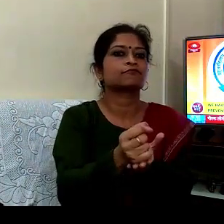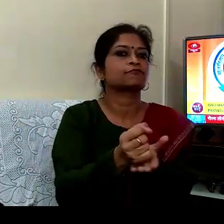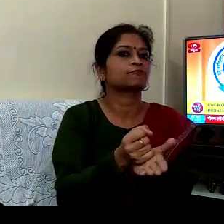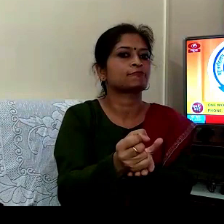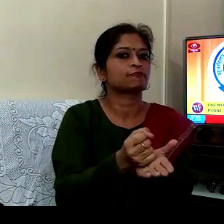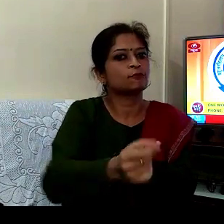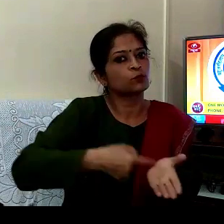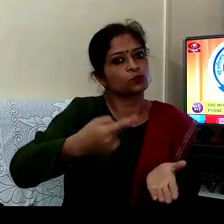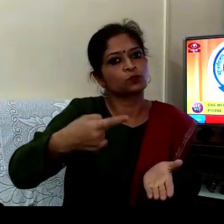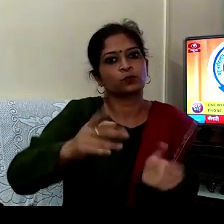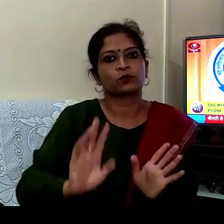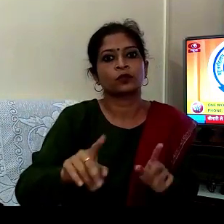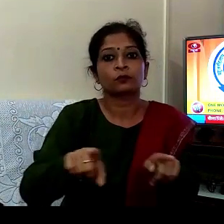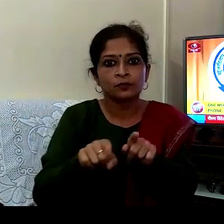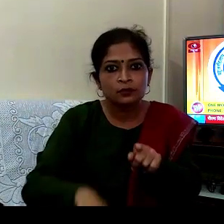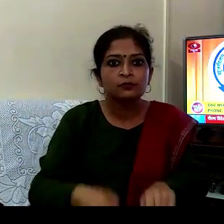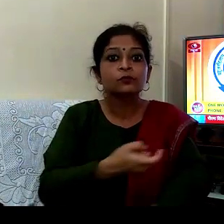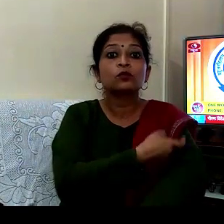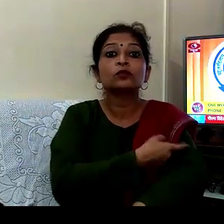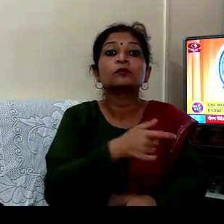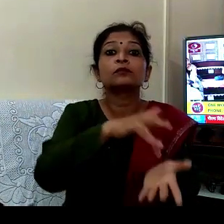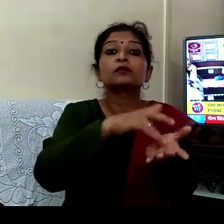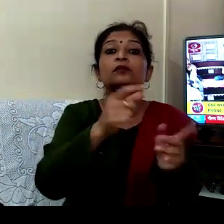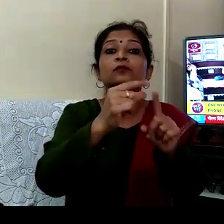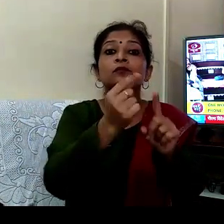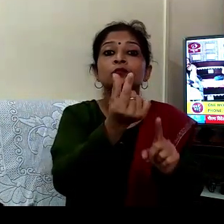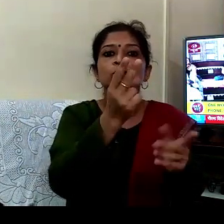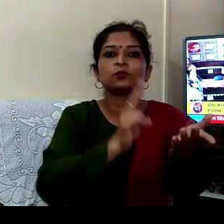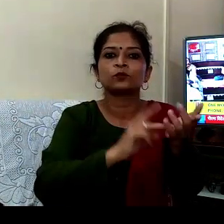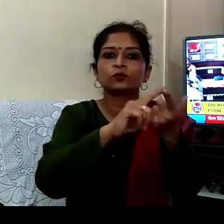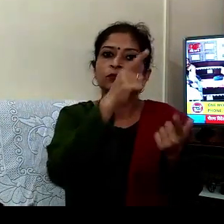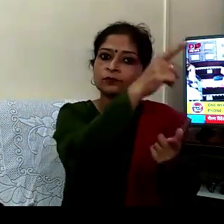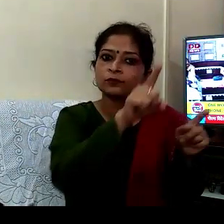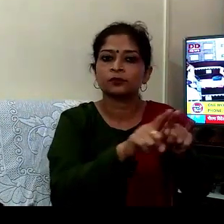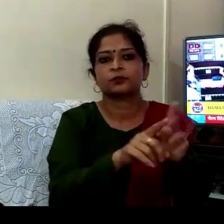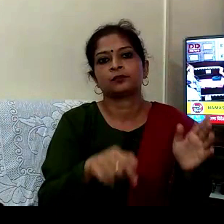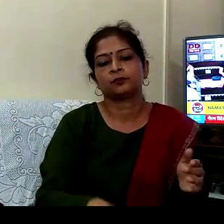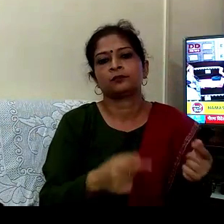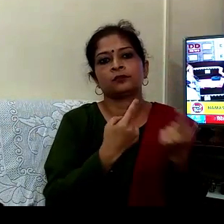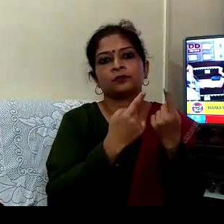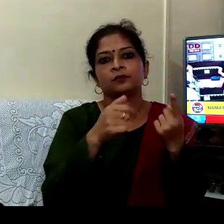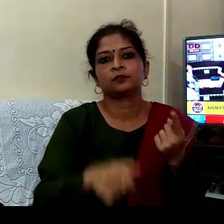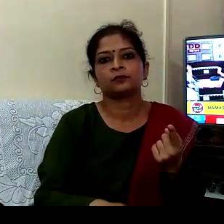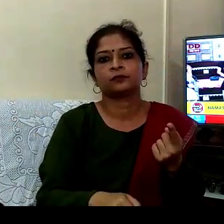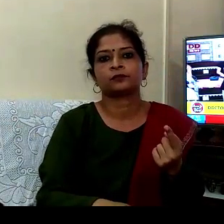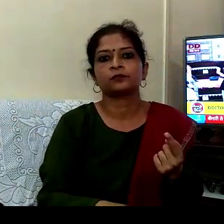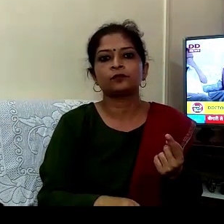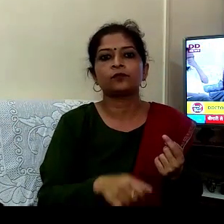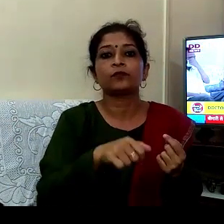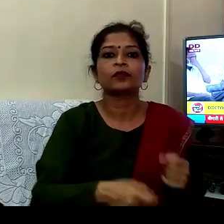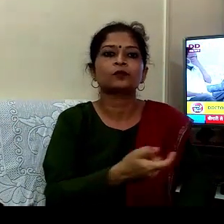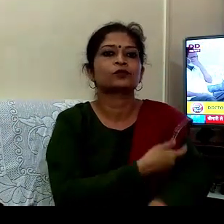ایک ایک اور اور ڈاکٹر ڈاکٹر ہمارے ہمارے ساتھ ساتھ پونے پونے سے جوڑ جوڑ رہے رہے ہیں ہیں سیمان سیمان ڈاکٹر بور سے نمستہ ڈاکٹر